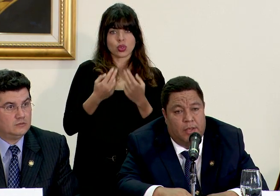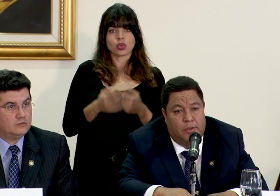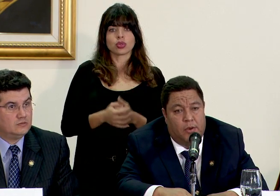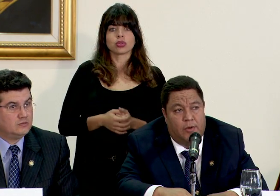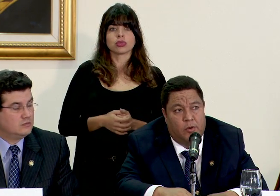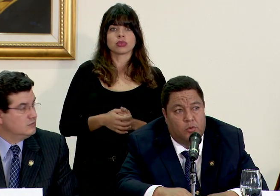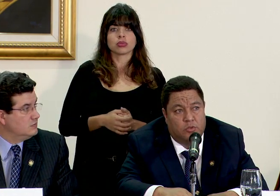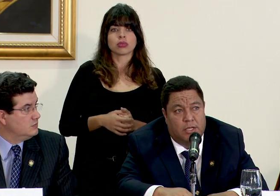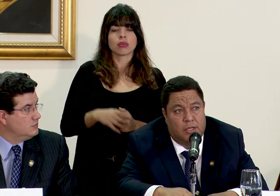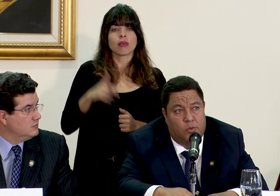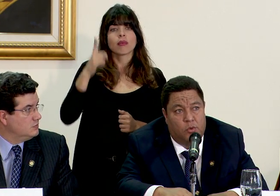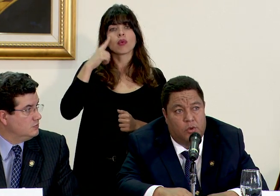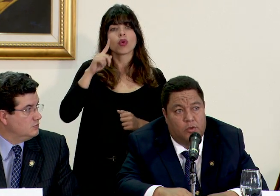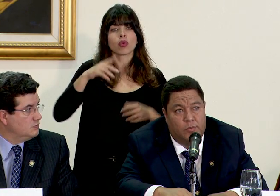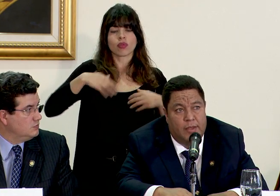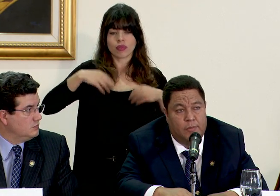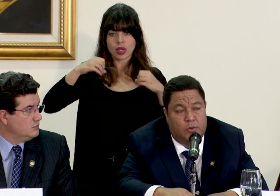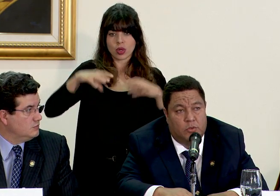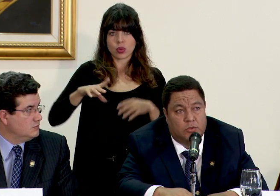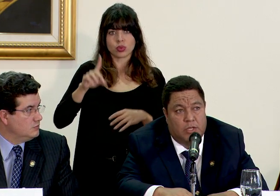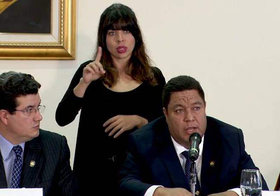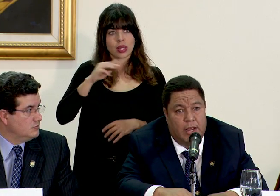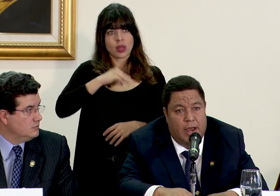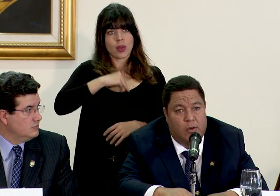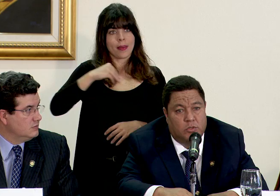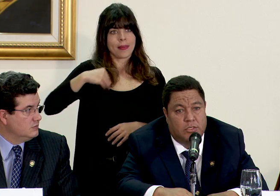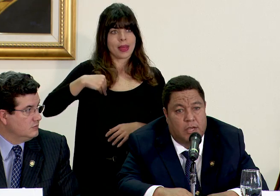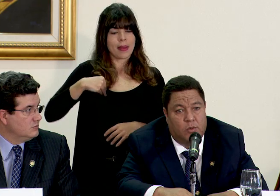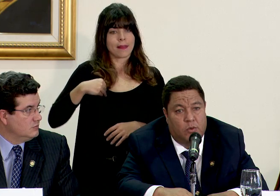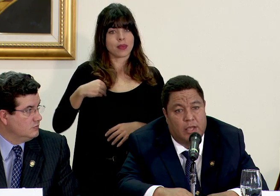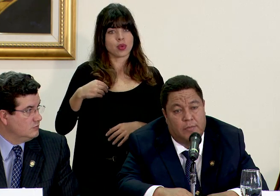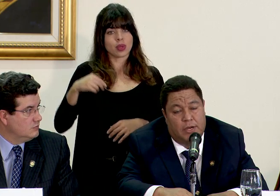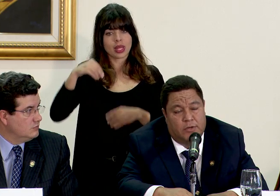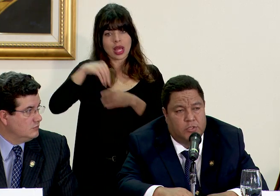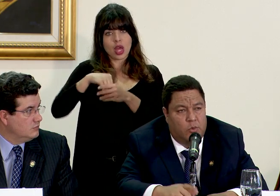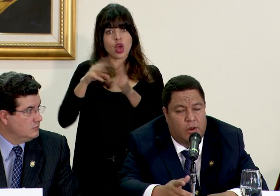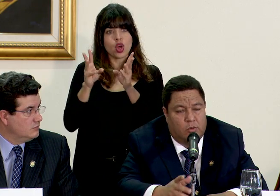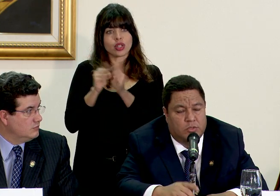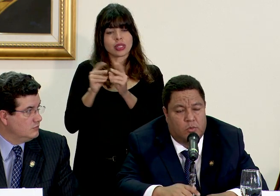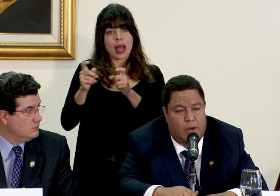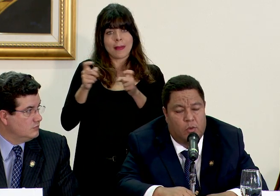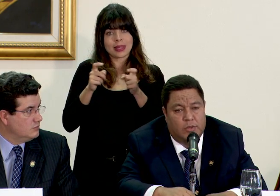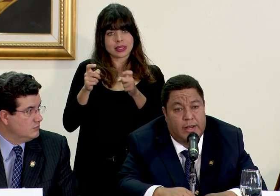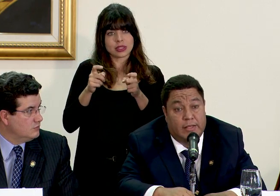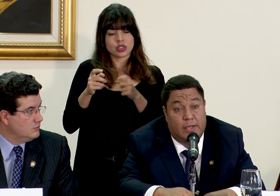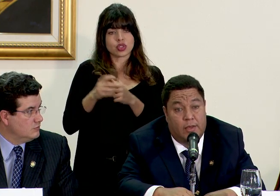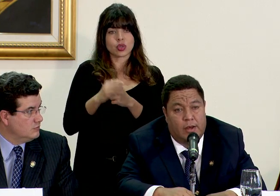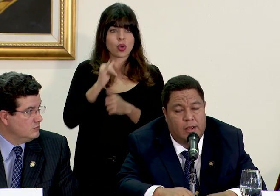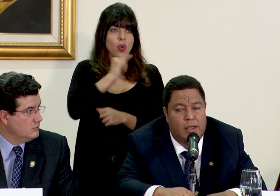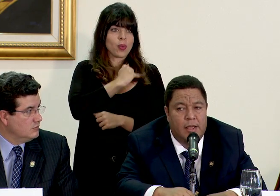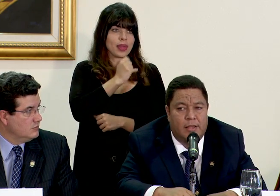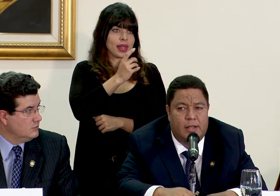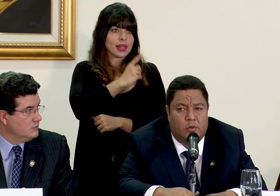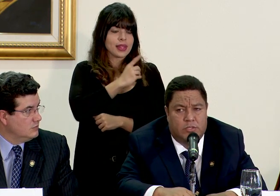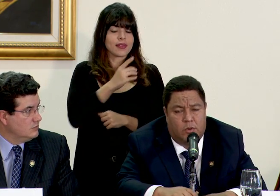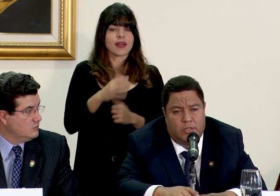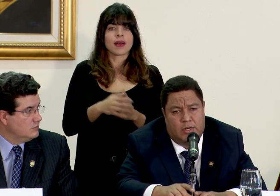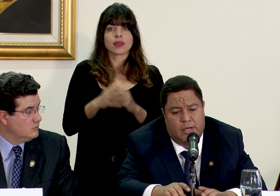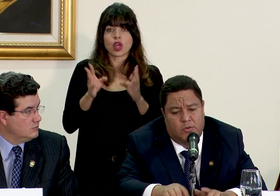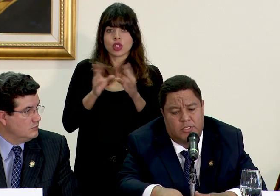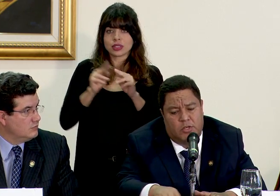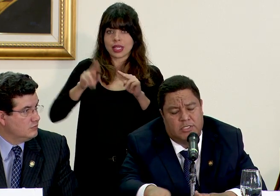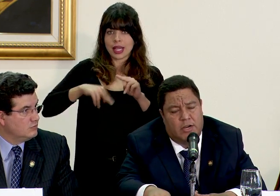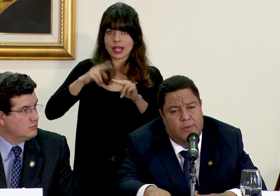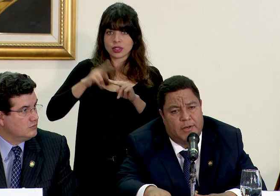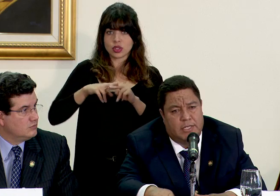debido a la renuncia de uno de los miembros al consejo de administración o a la junta directiva del consejo